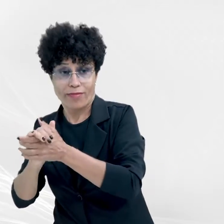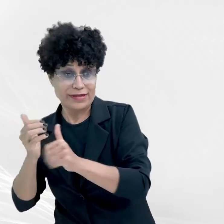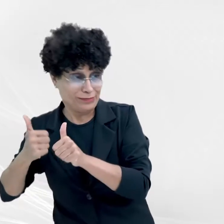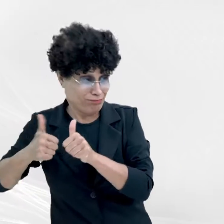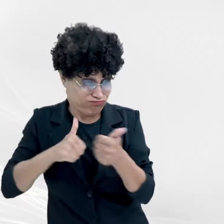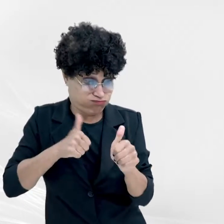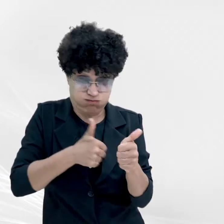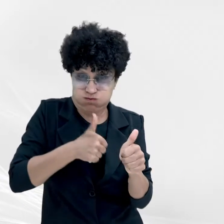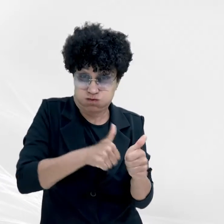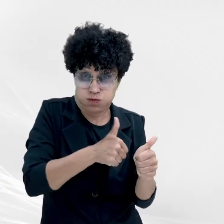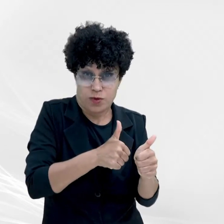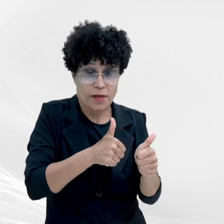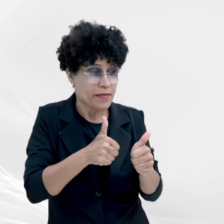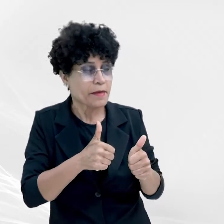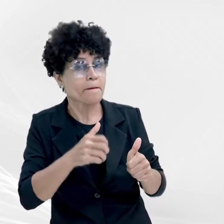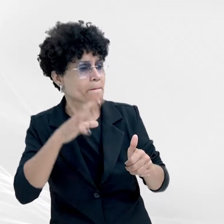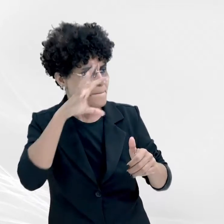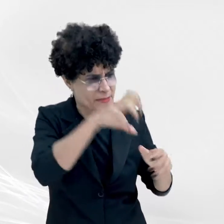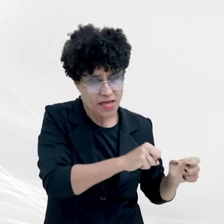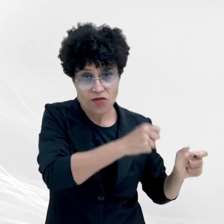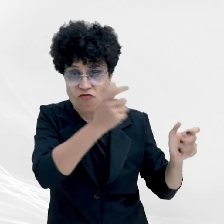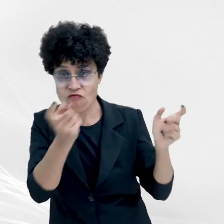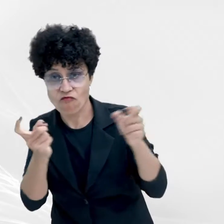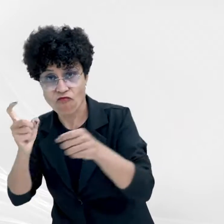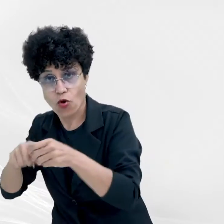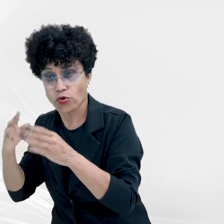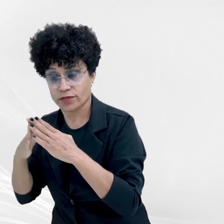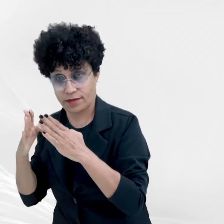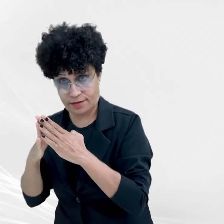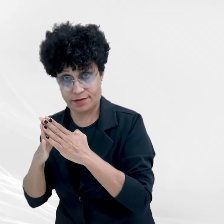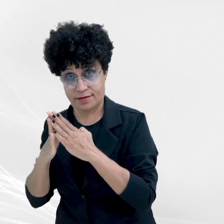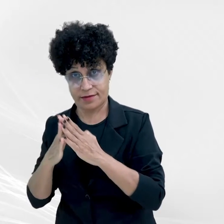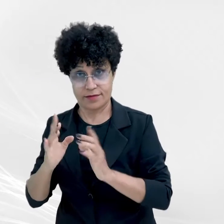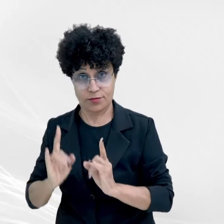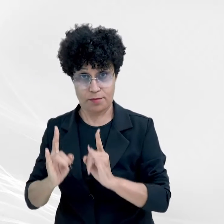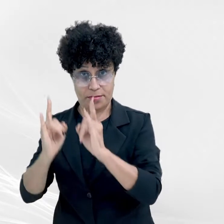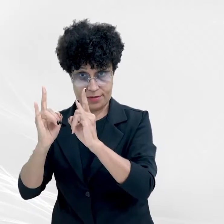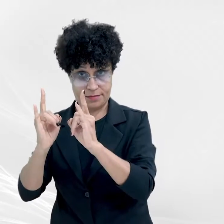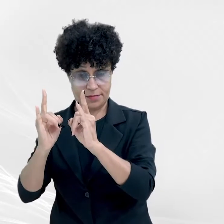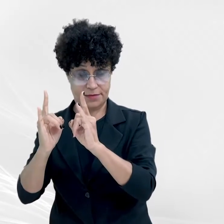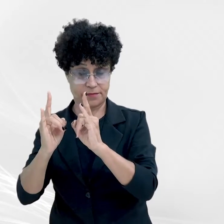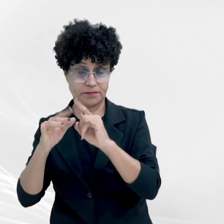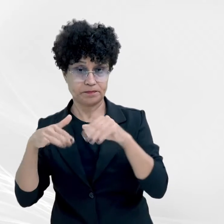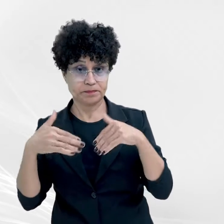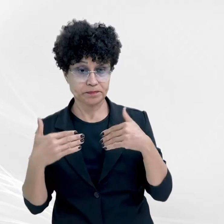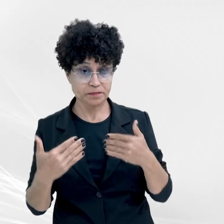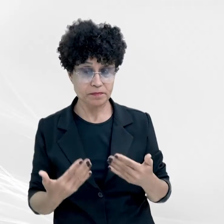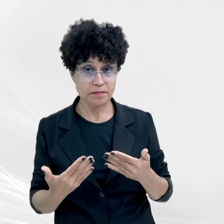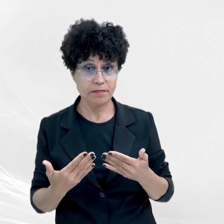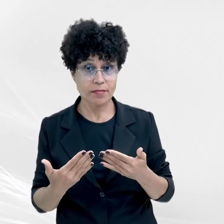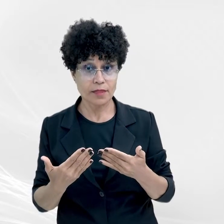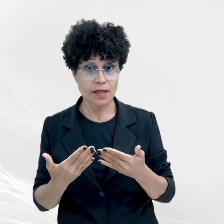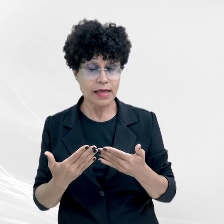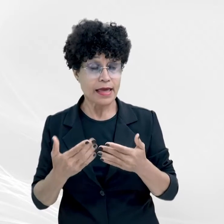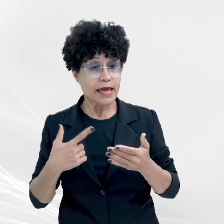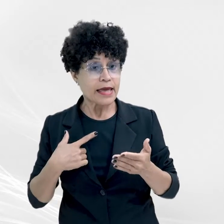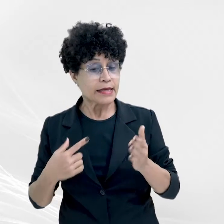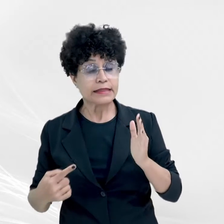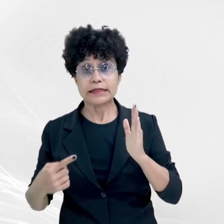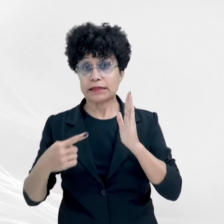tentava arrastá-la de volta para o interior do apartamento. Abre aspas. E insurge dos autos que